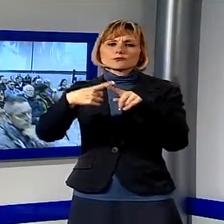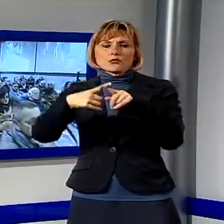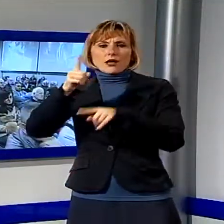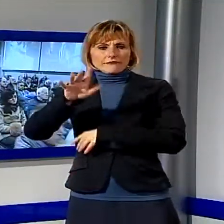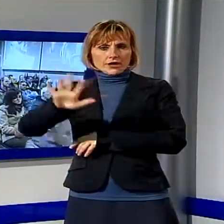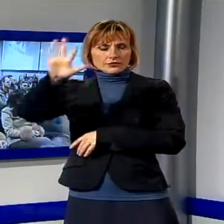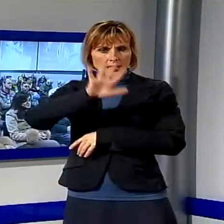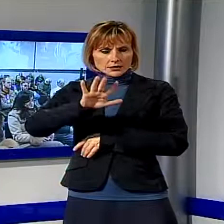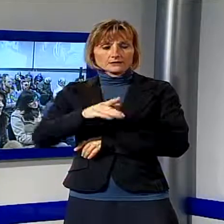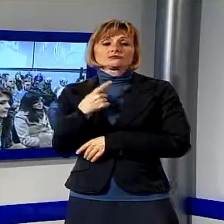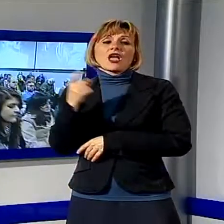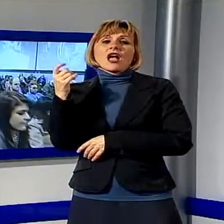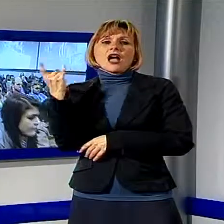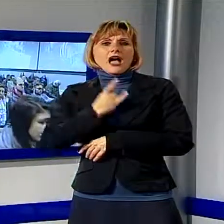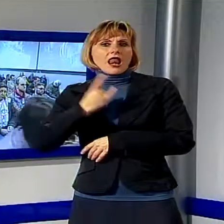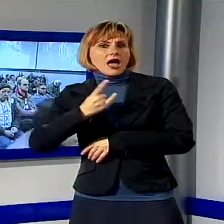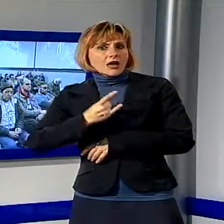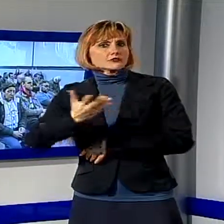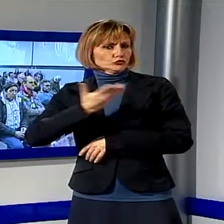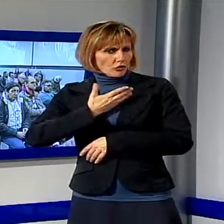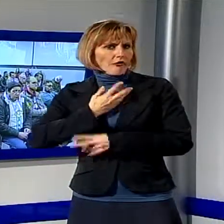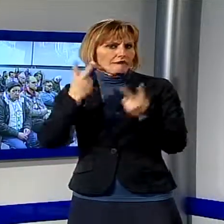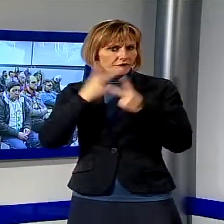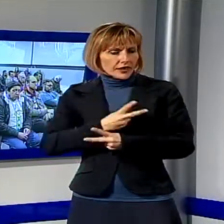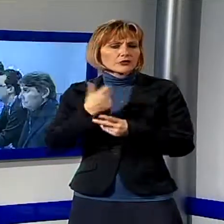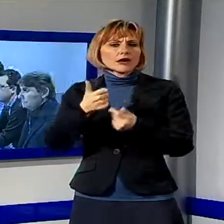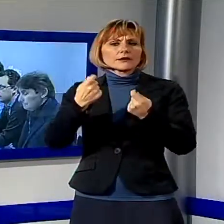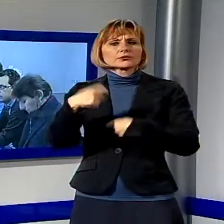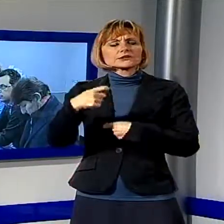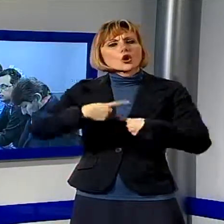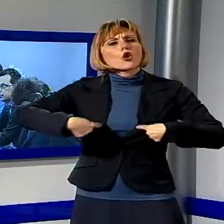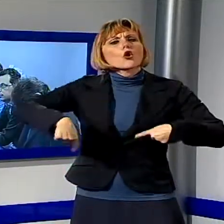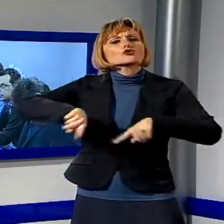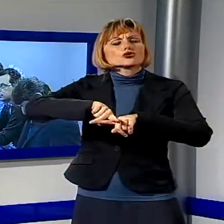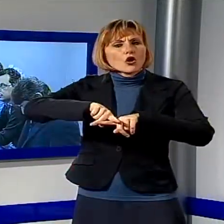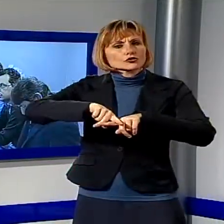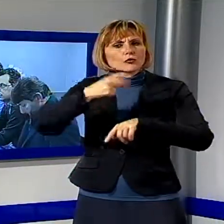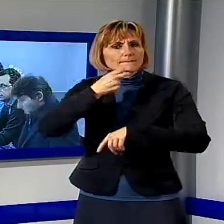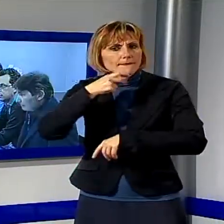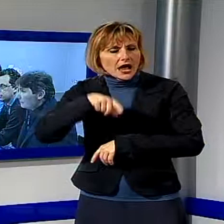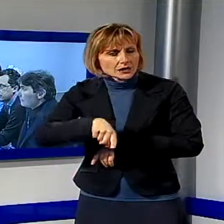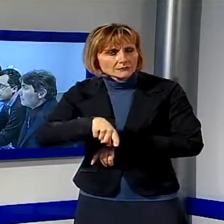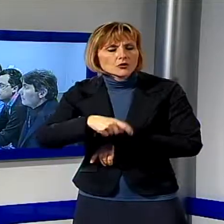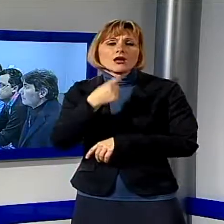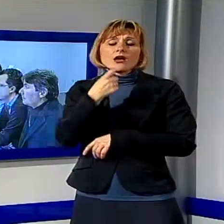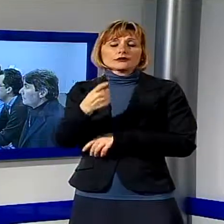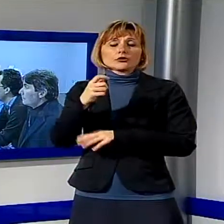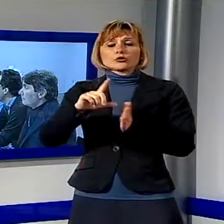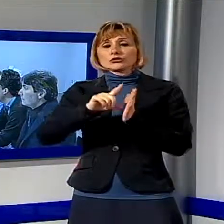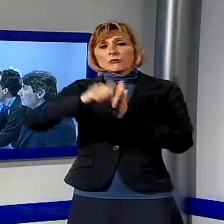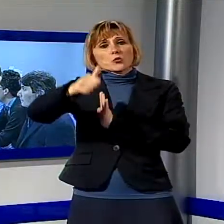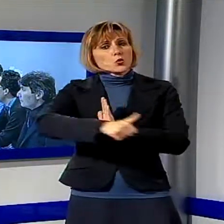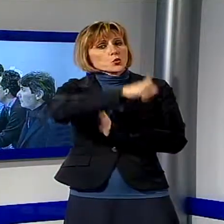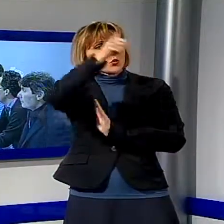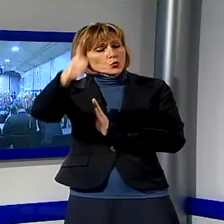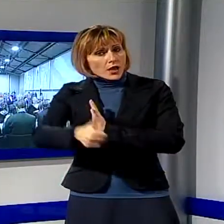Un grido d'allarme ripreso anche dal presidente del consorzio Cosmave Fabrizio Rovai che ha ricordato come da più di un anno tutto